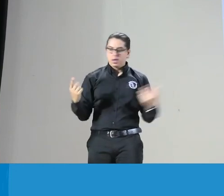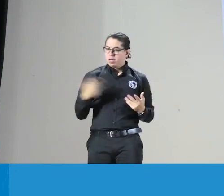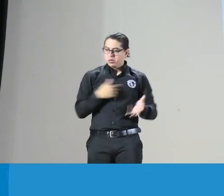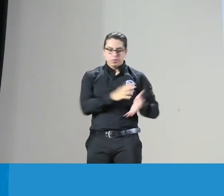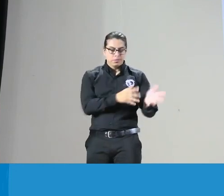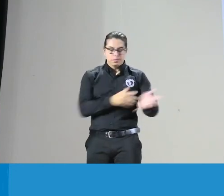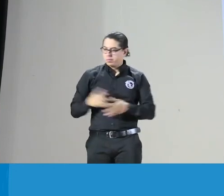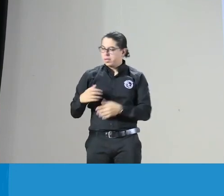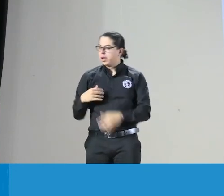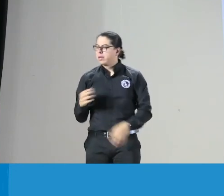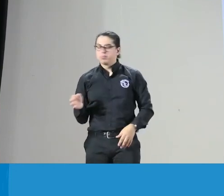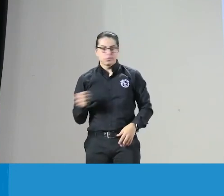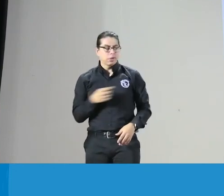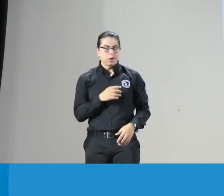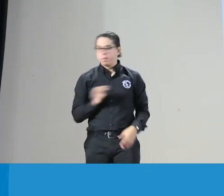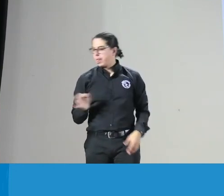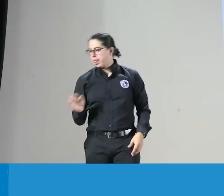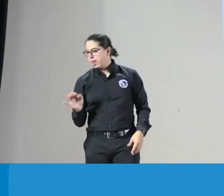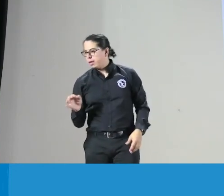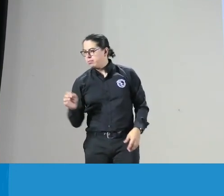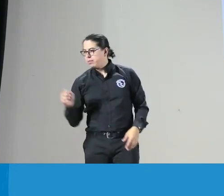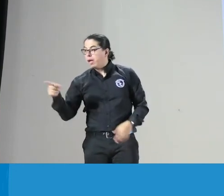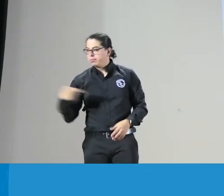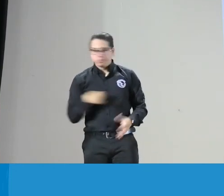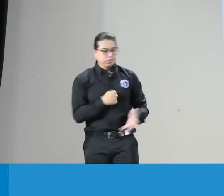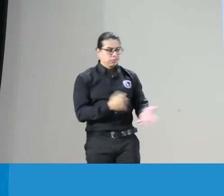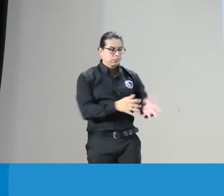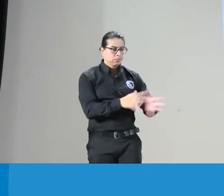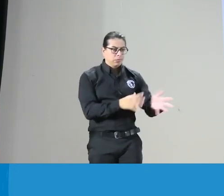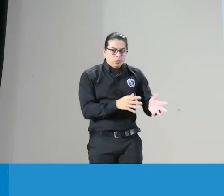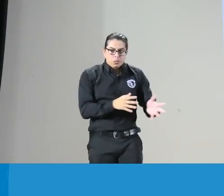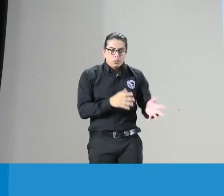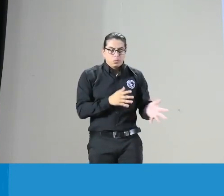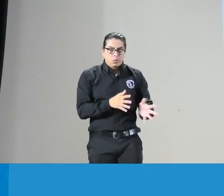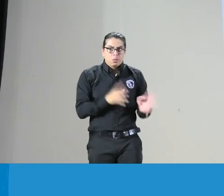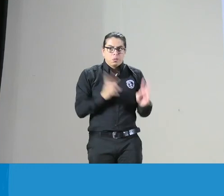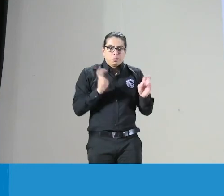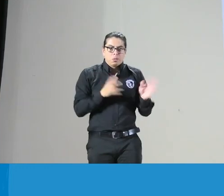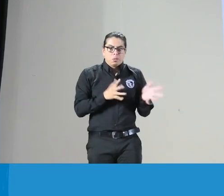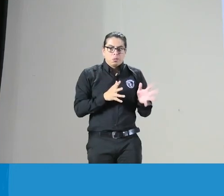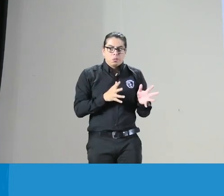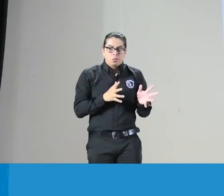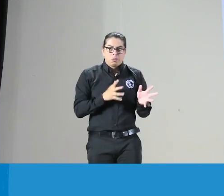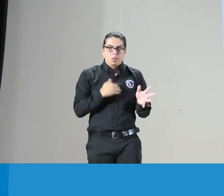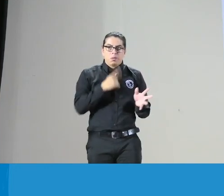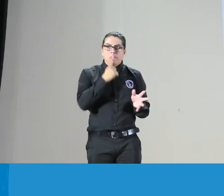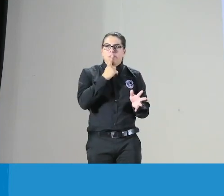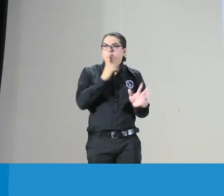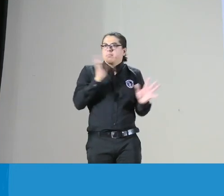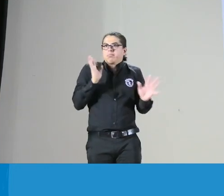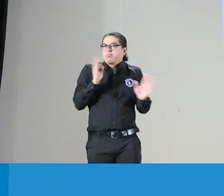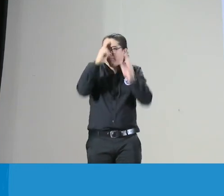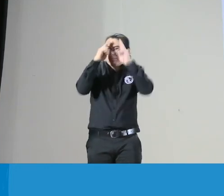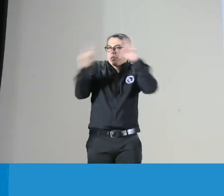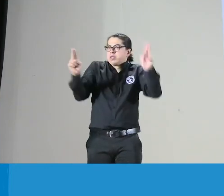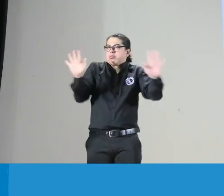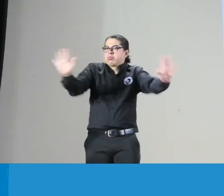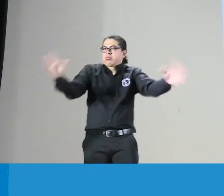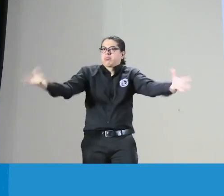intérprete yo soy medio de la comunicación como intérprete y voy a tener acceso a diferentes informaciones